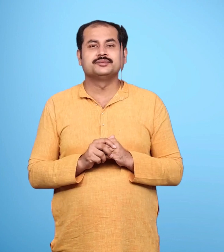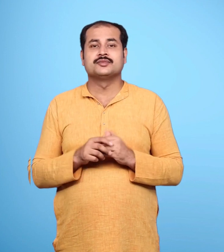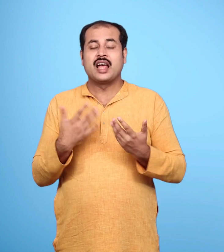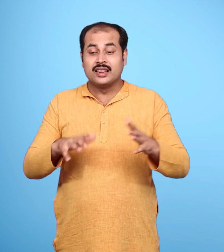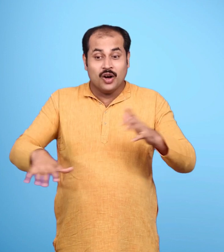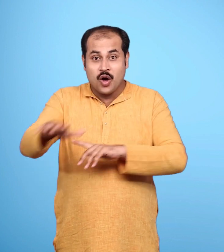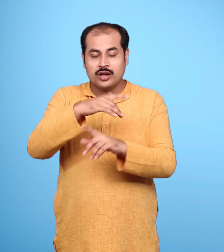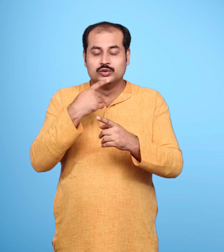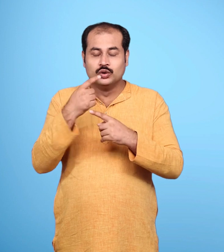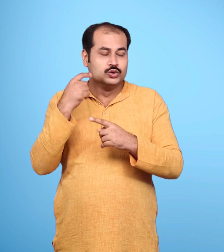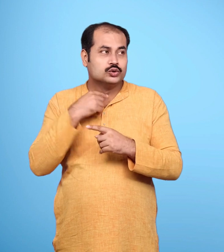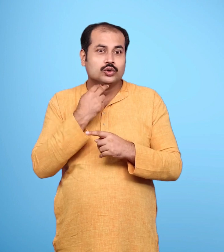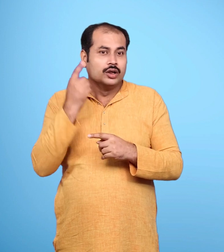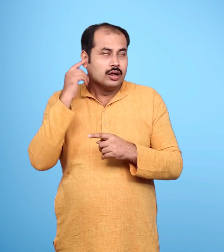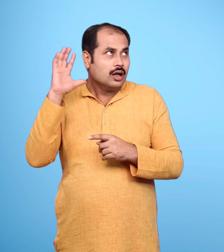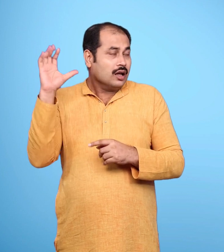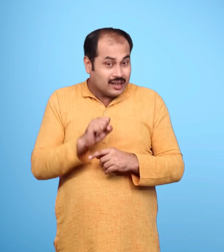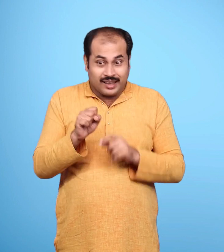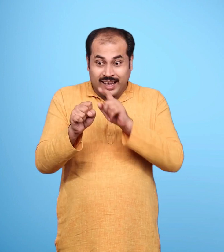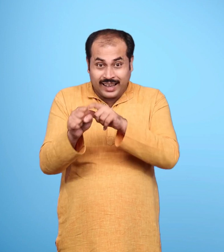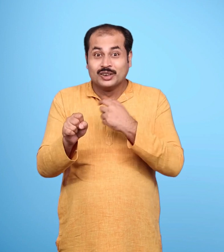हमने जो आवाज सुनी वह बनावटी है